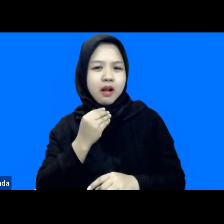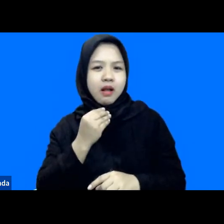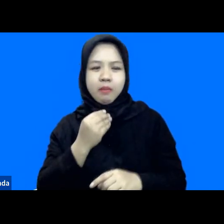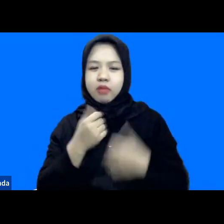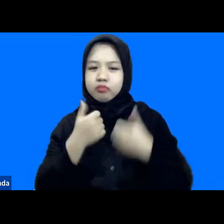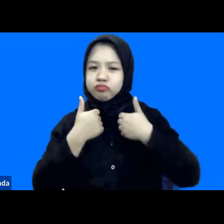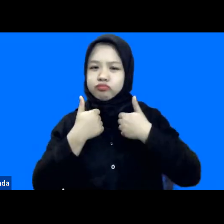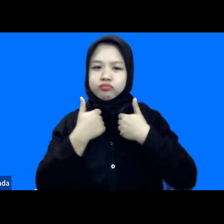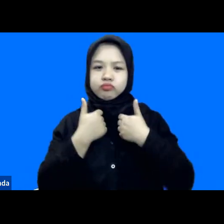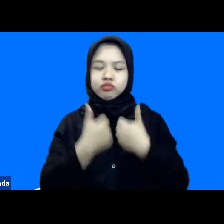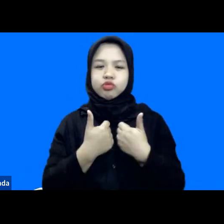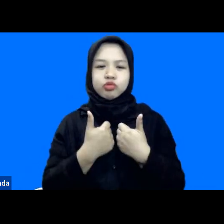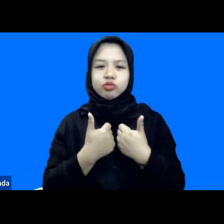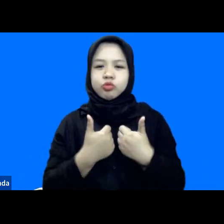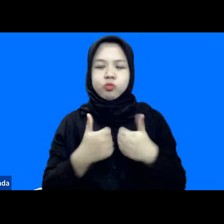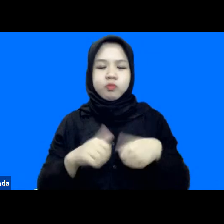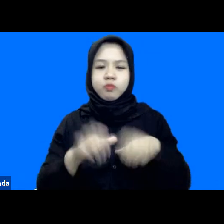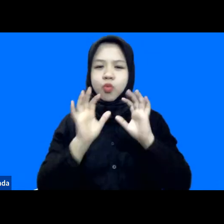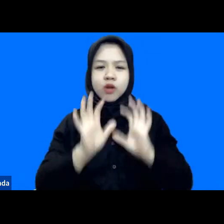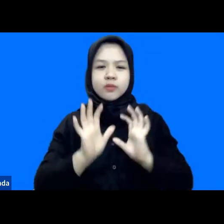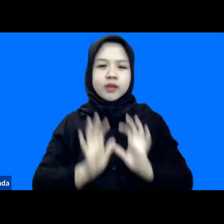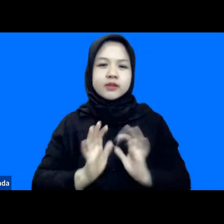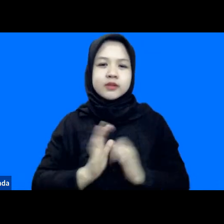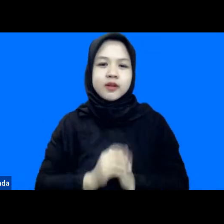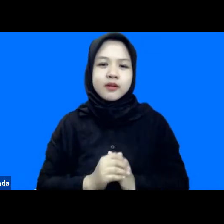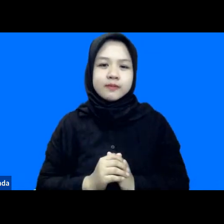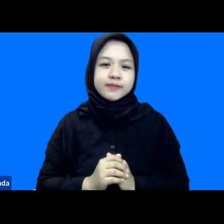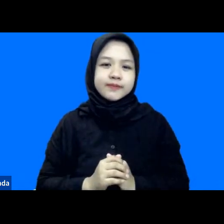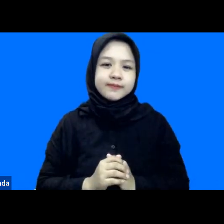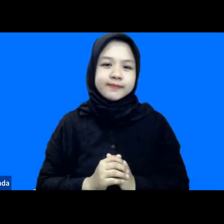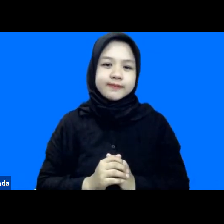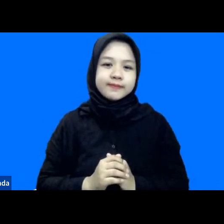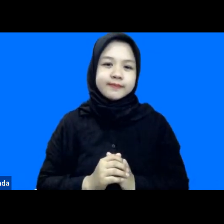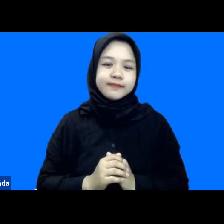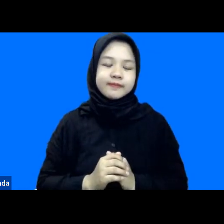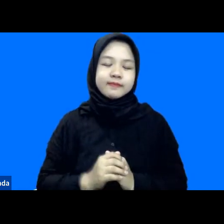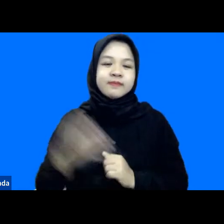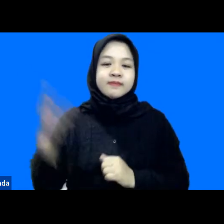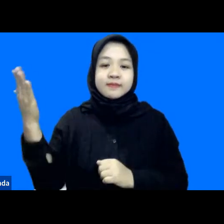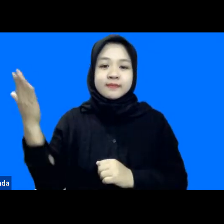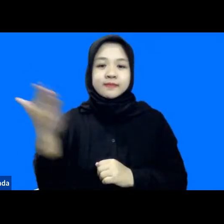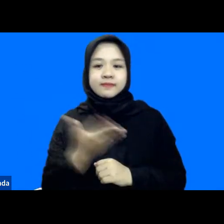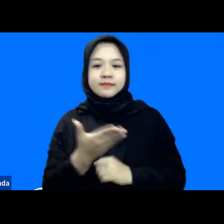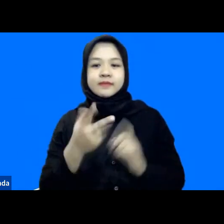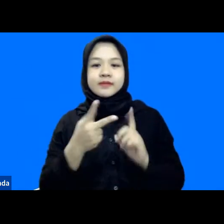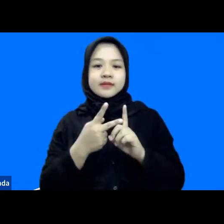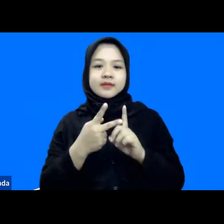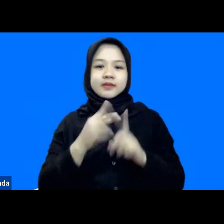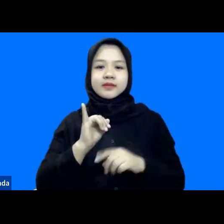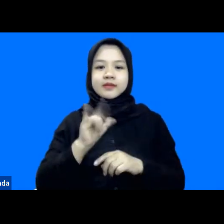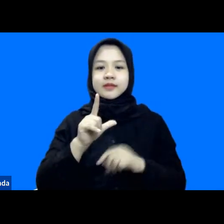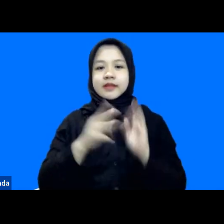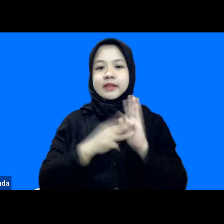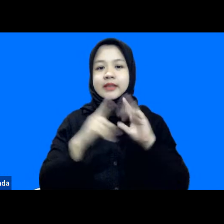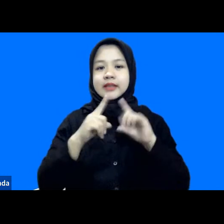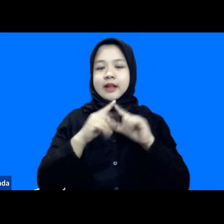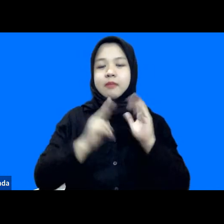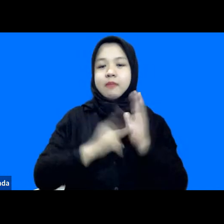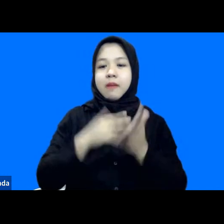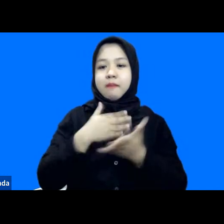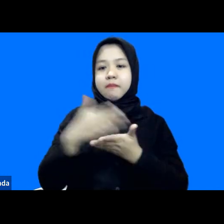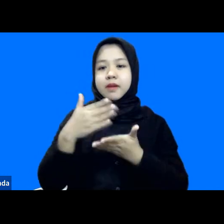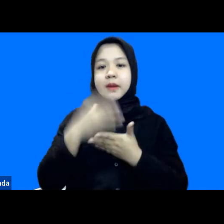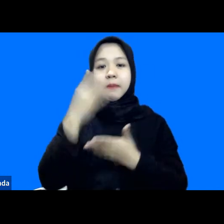sangat menakjubkan kita semua mungkin saya persilahkan Mas Ilman bisa membagikan pengalaman ataupun